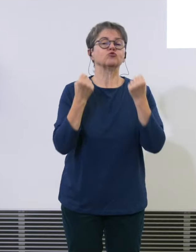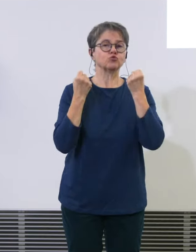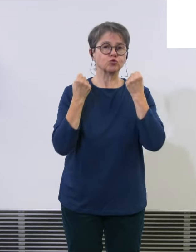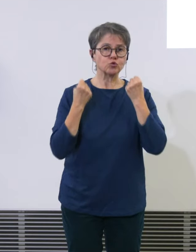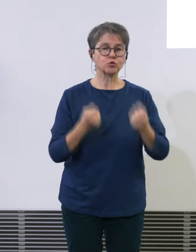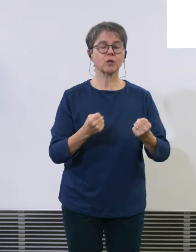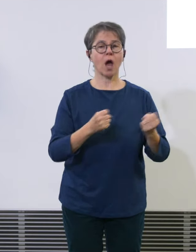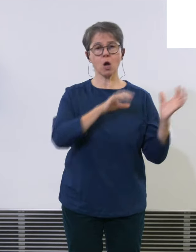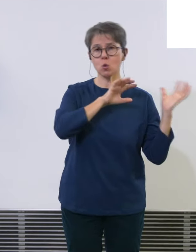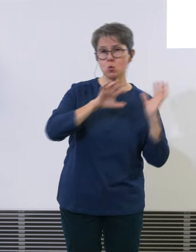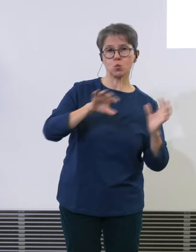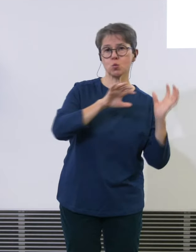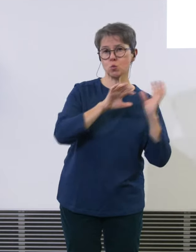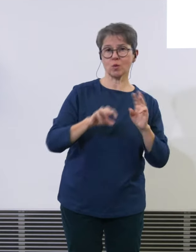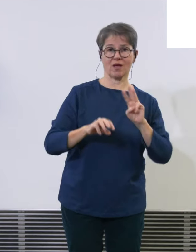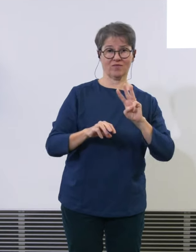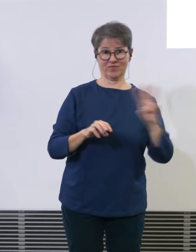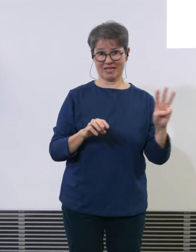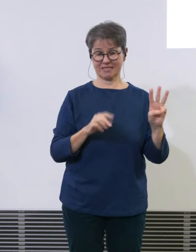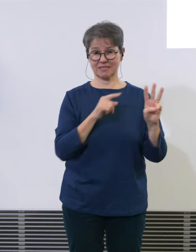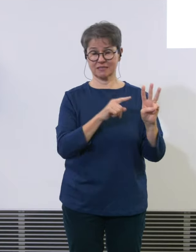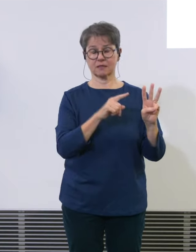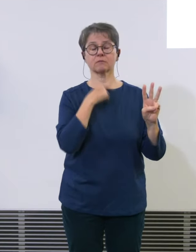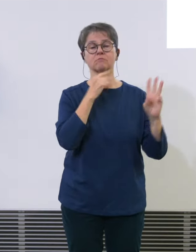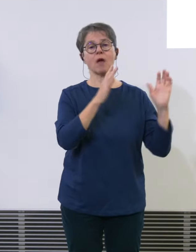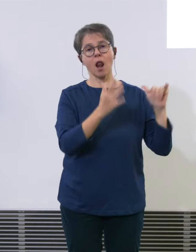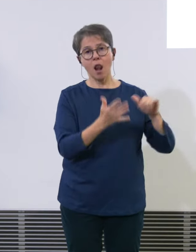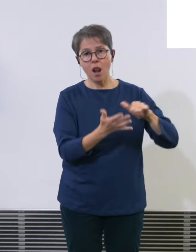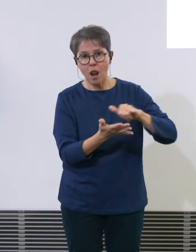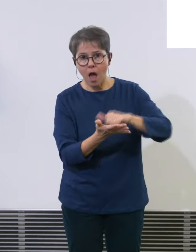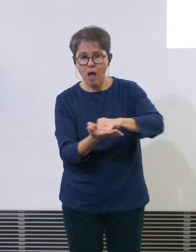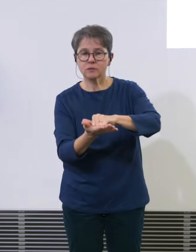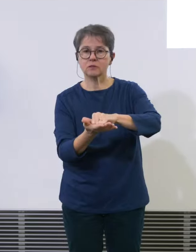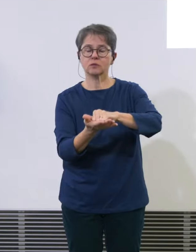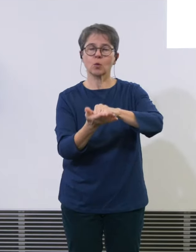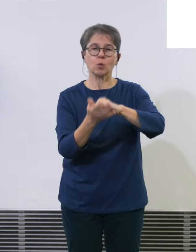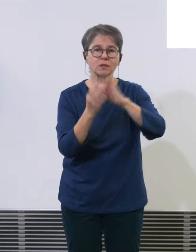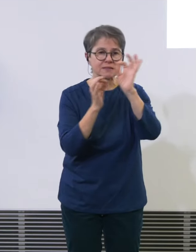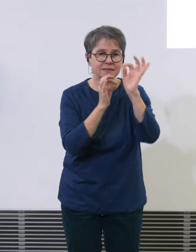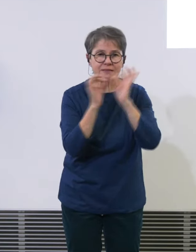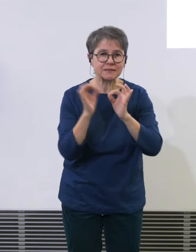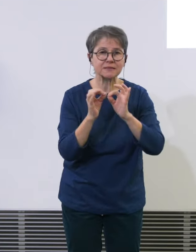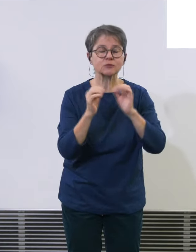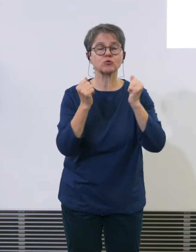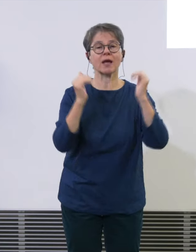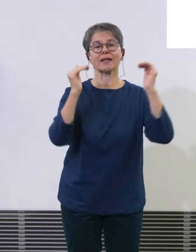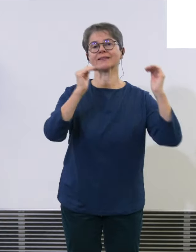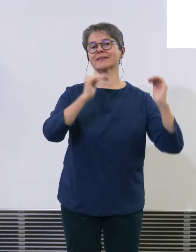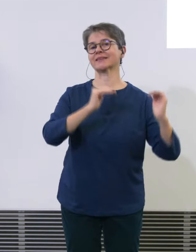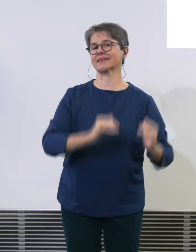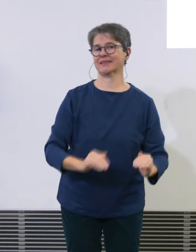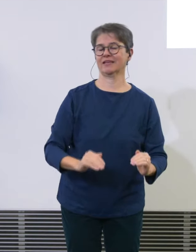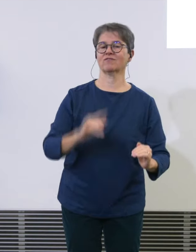wir eine Landungsrate, die deutlich tiefer ist als beim Nordkonzept. Beim Nordkonzept